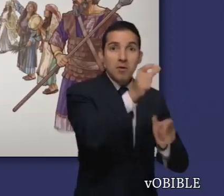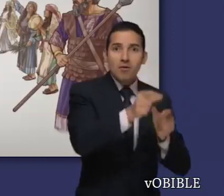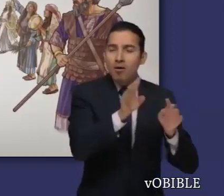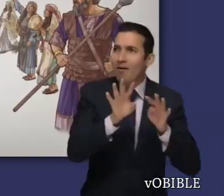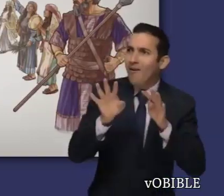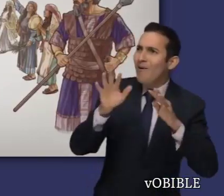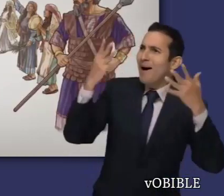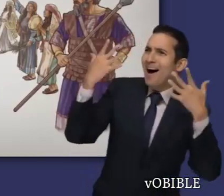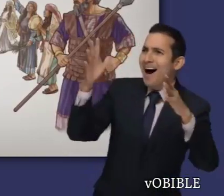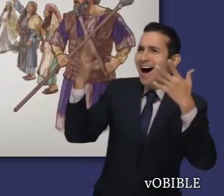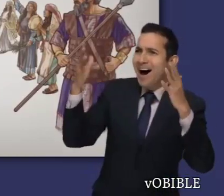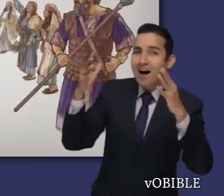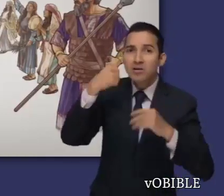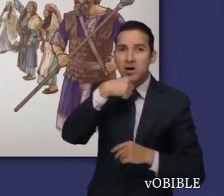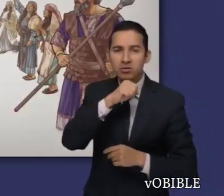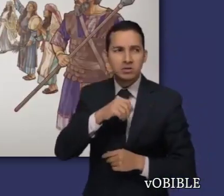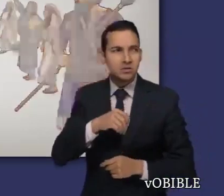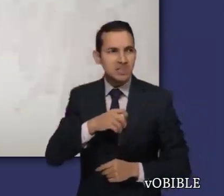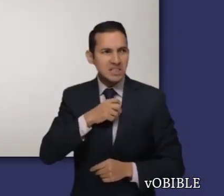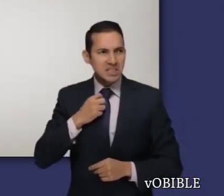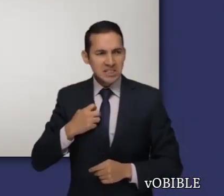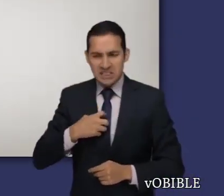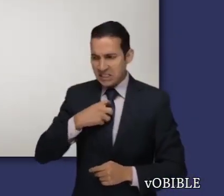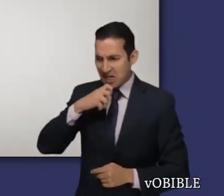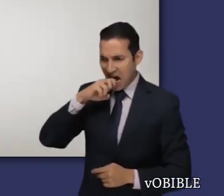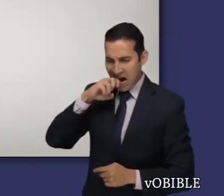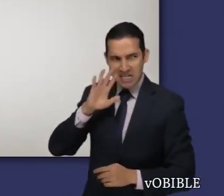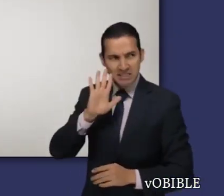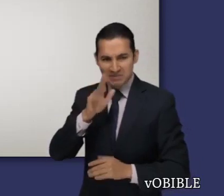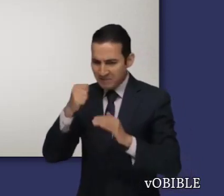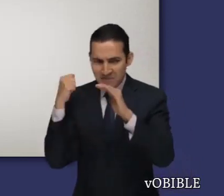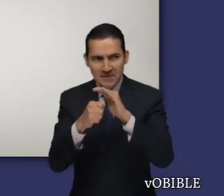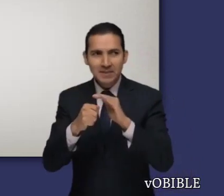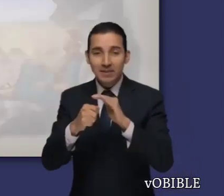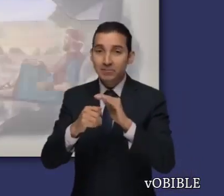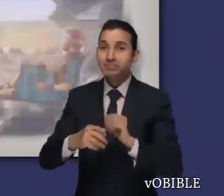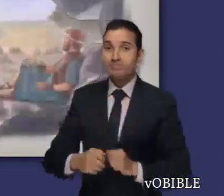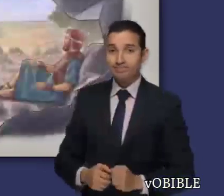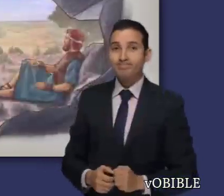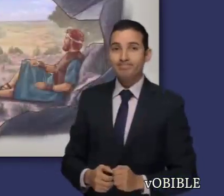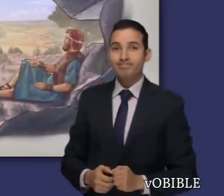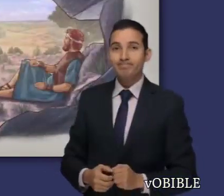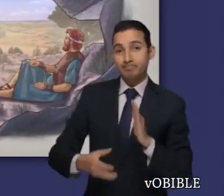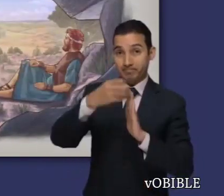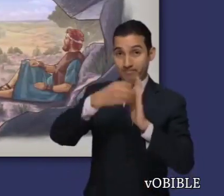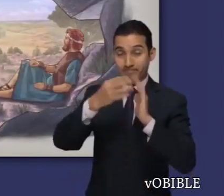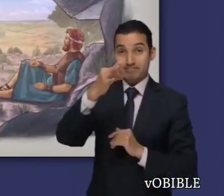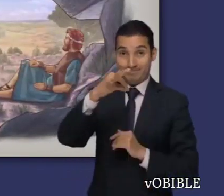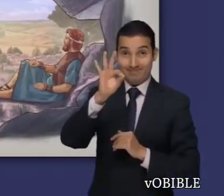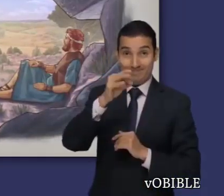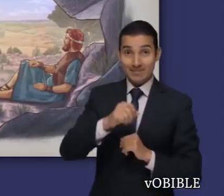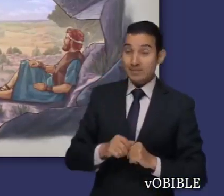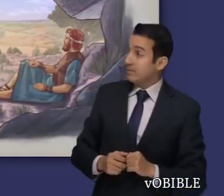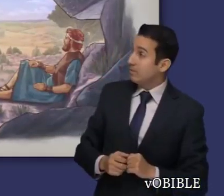se muere de envidia y quiere matar a David. En el capítulo 19, David tiene que escapar y